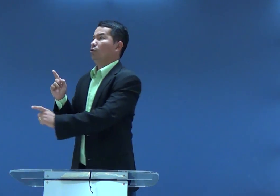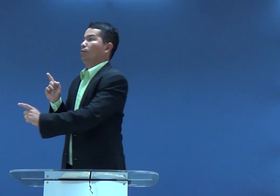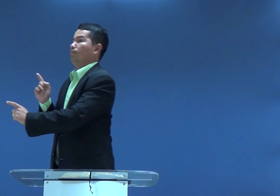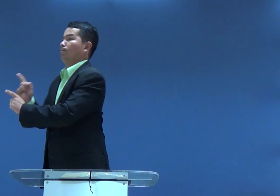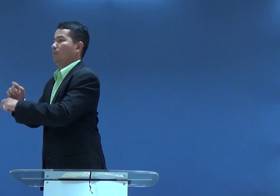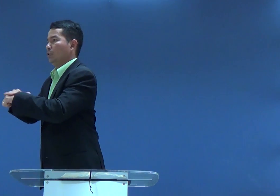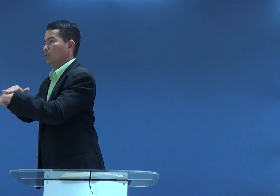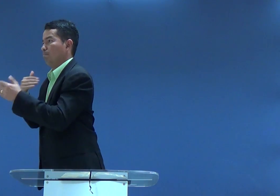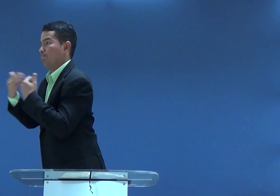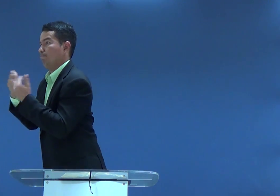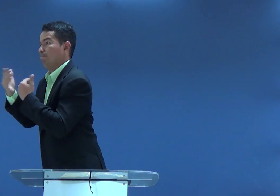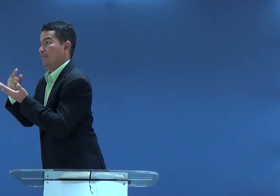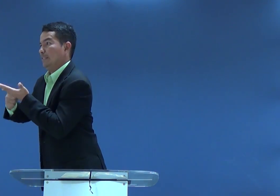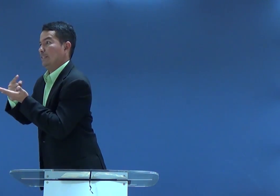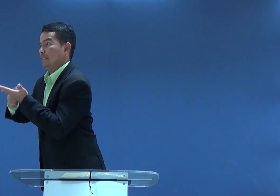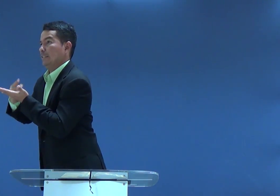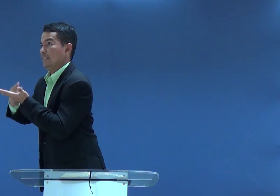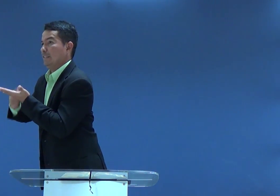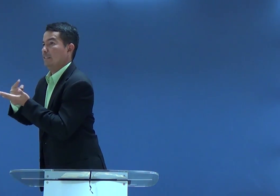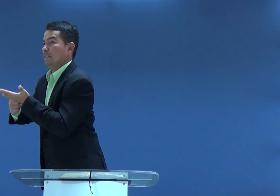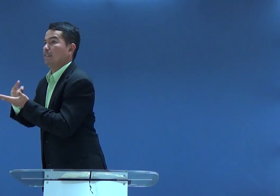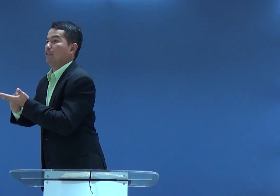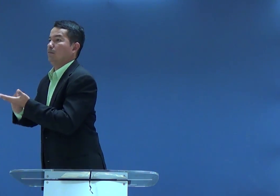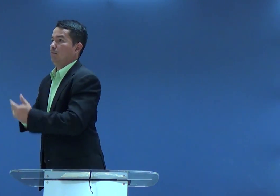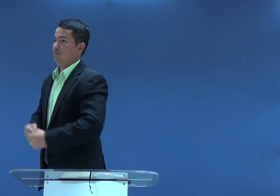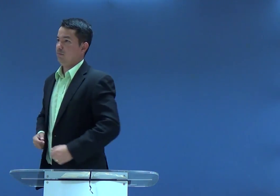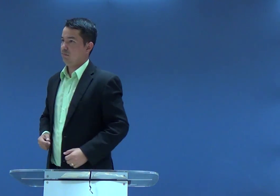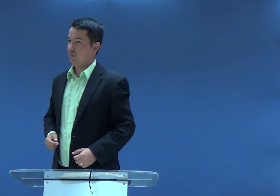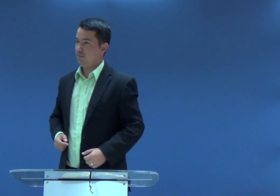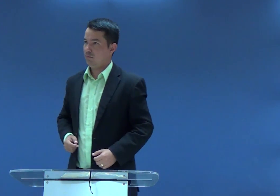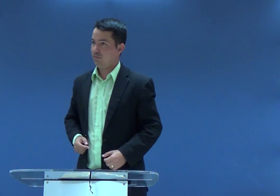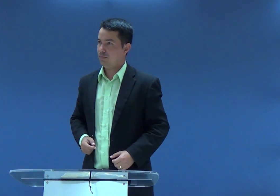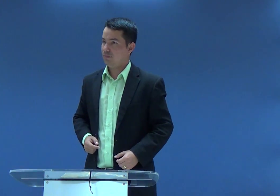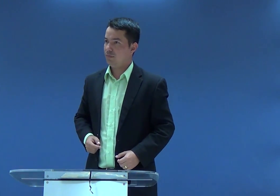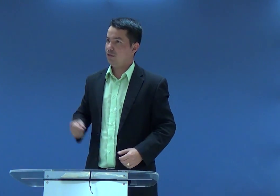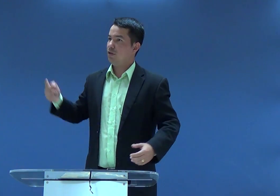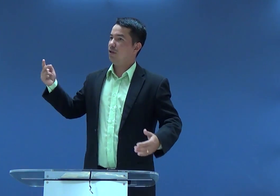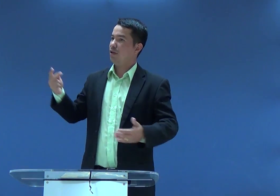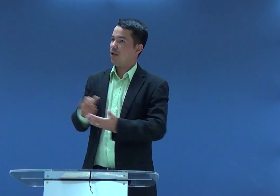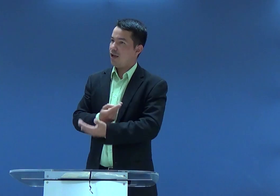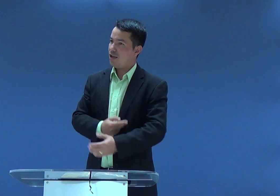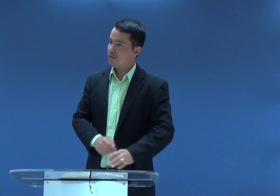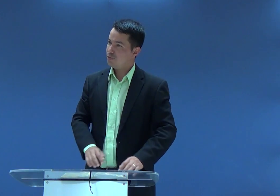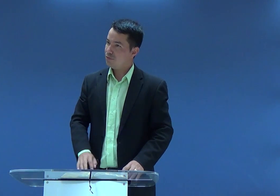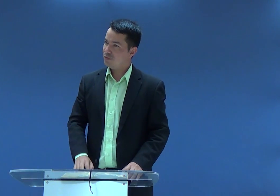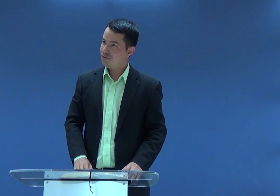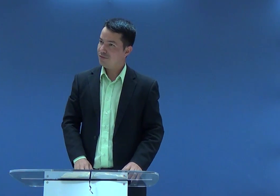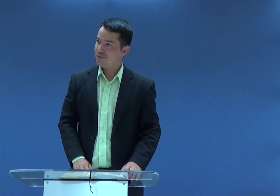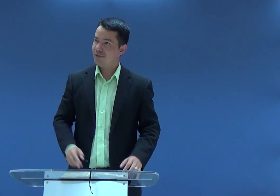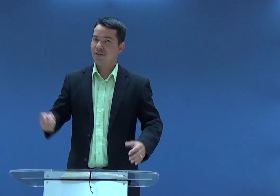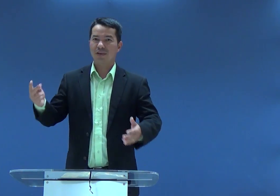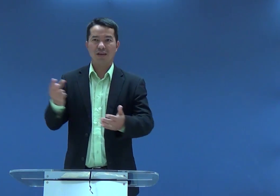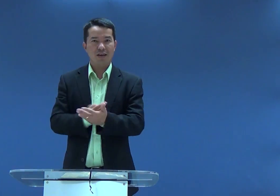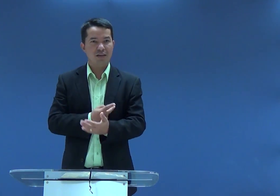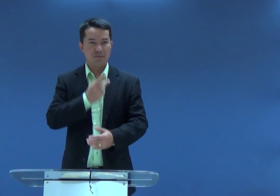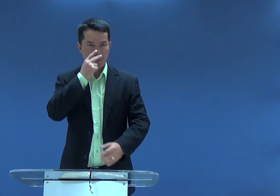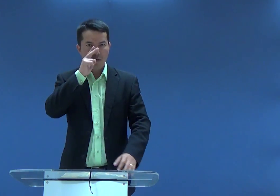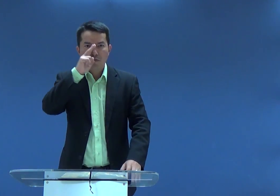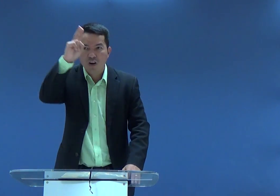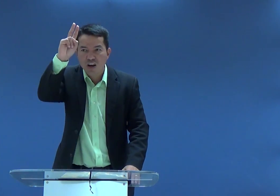povo. Não, não, quero ela, quero ela. Aí os pais, né, firmaram o compromisso que ela se tornou esposa dele. Mas isso era